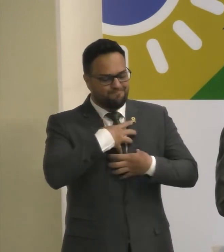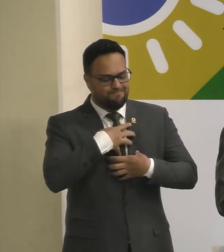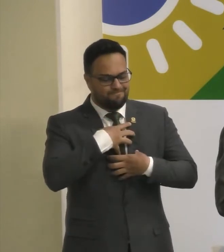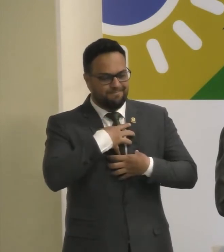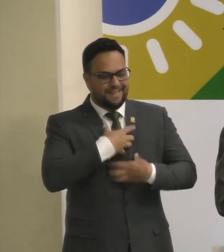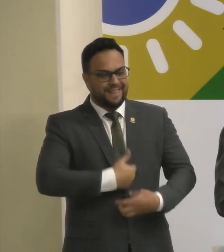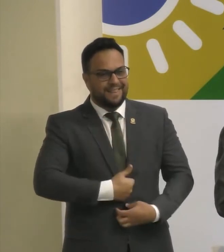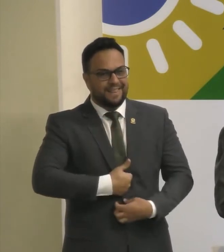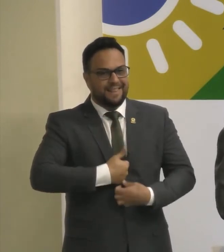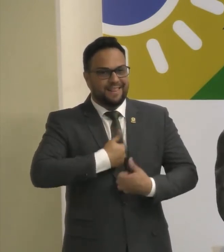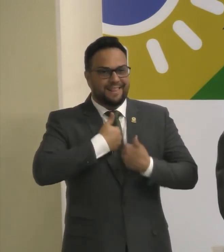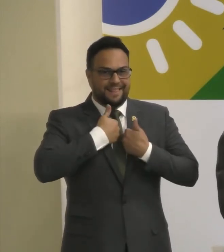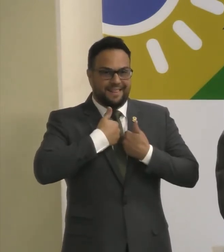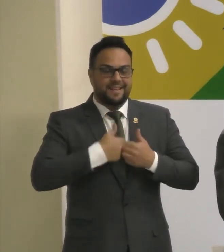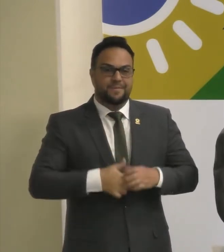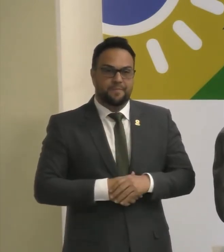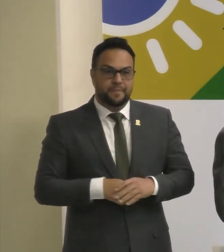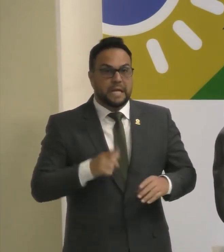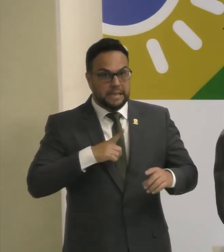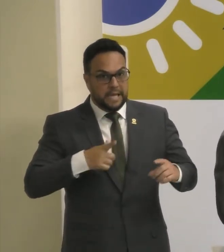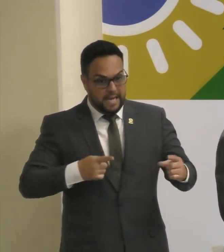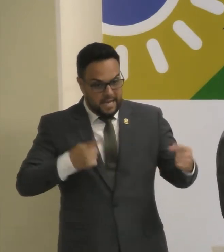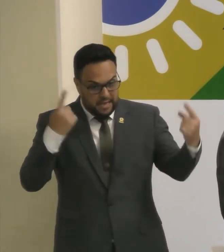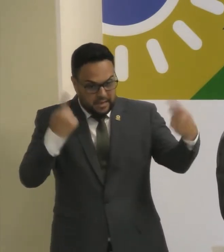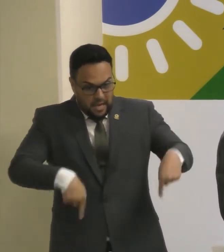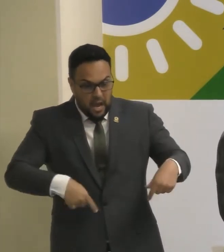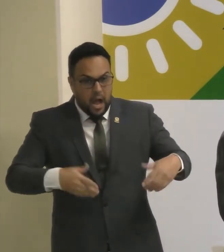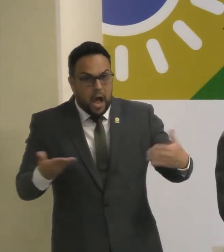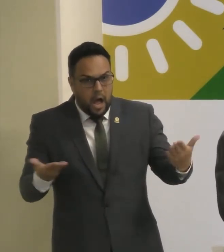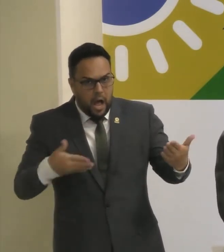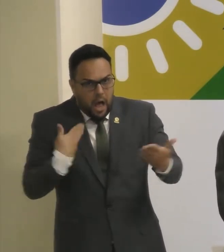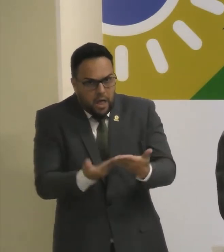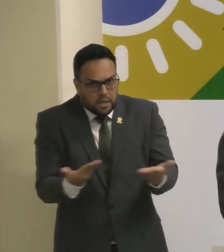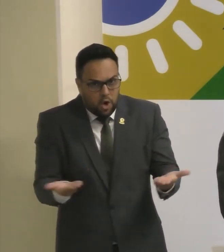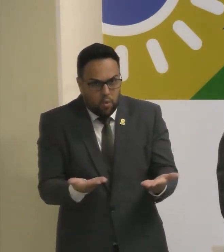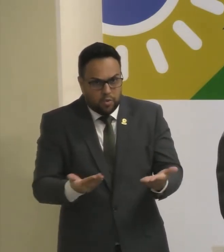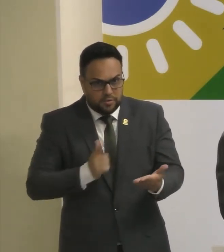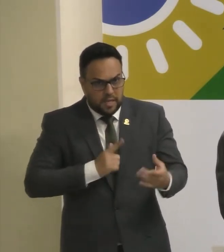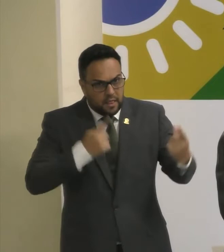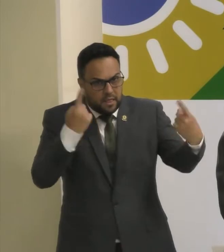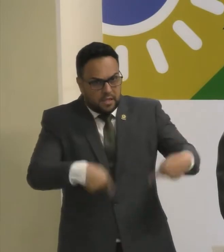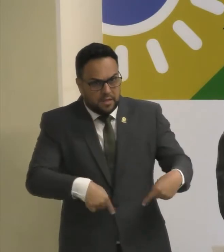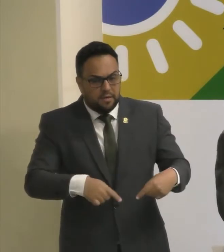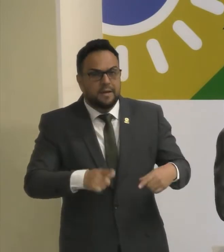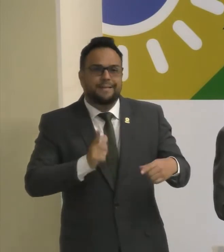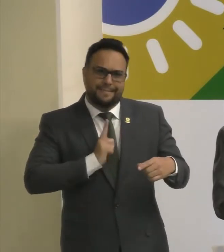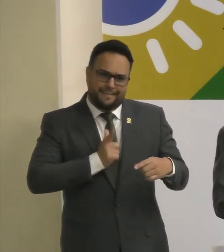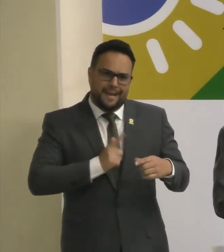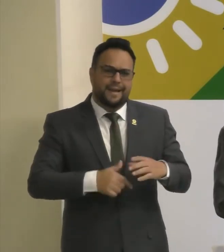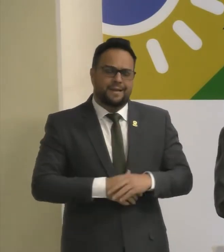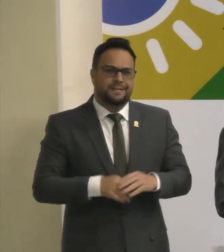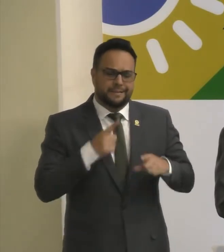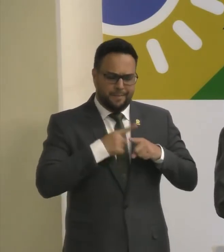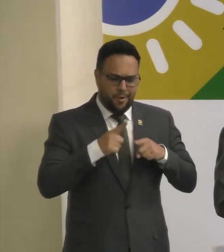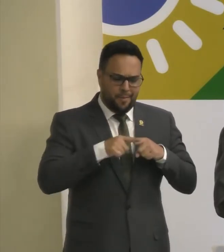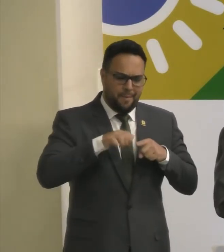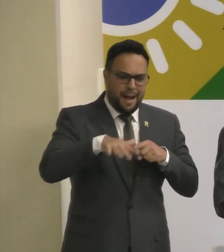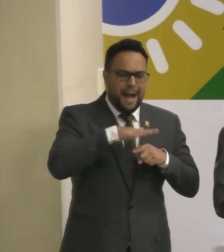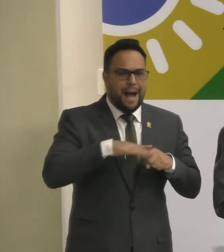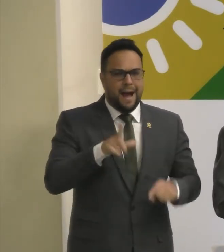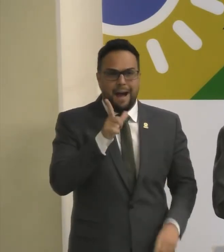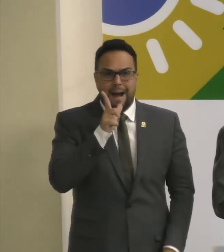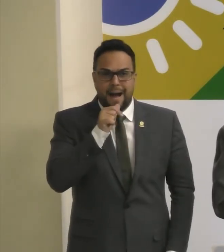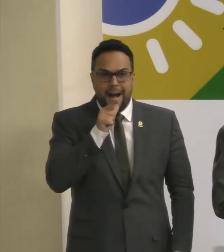Estamos enfrentando desafios, estamos enfrentando desafios. Maior escassez hídrica da história